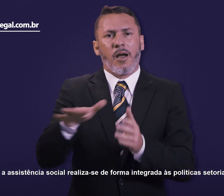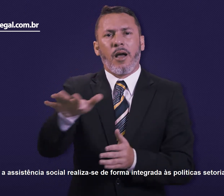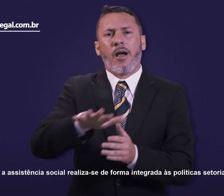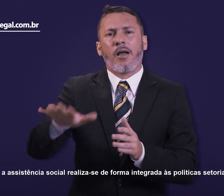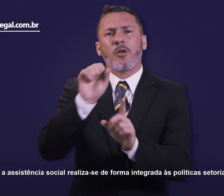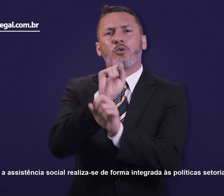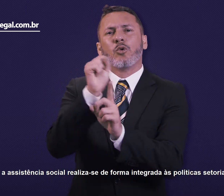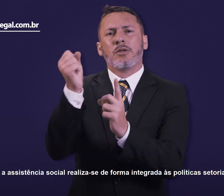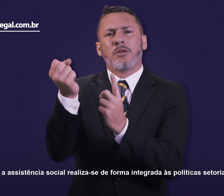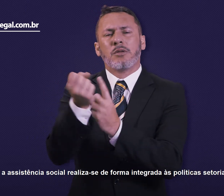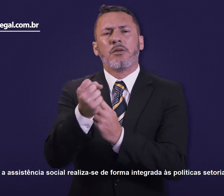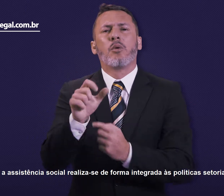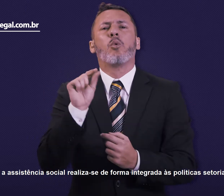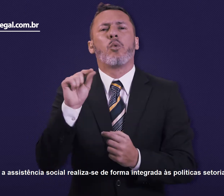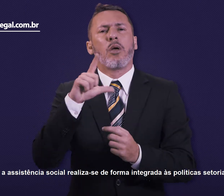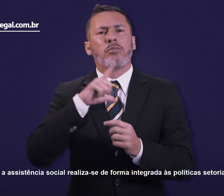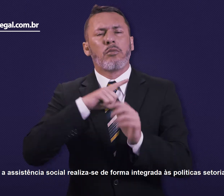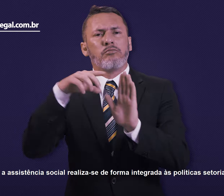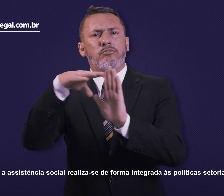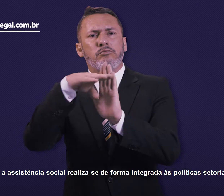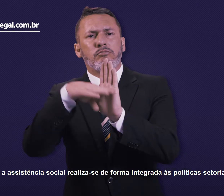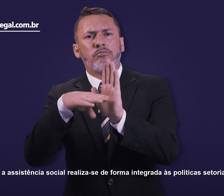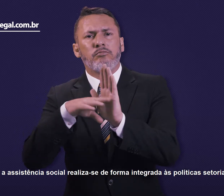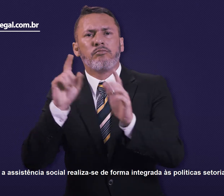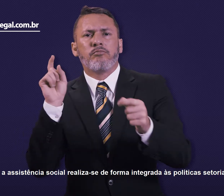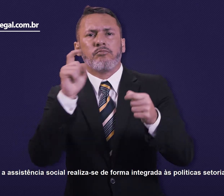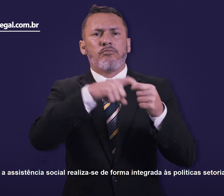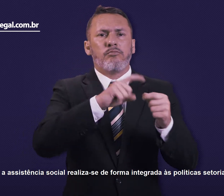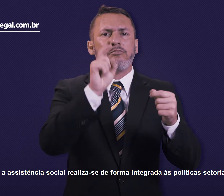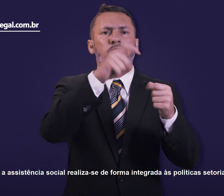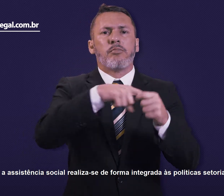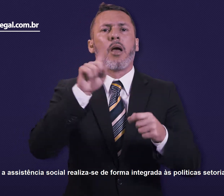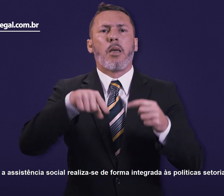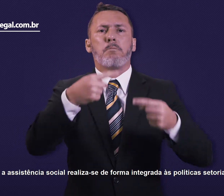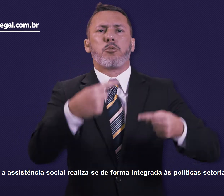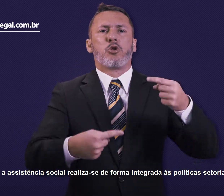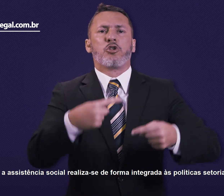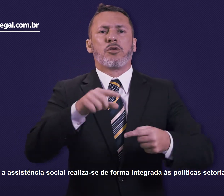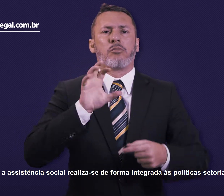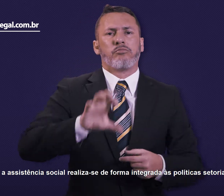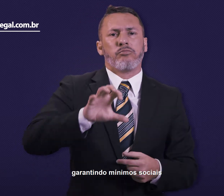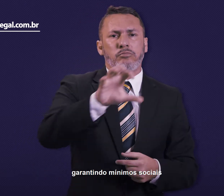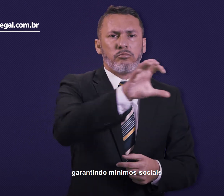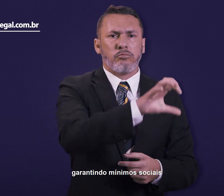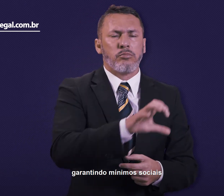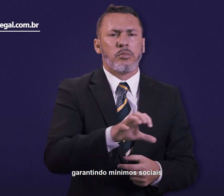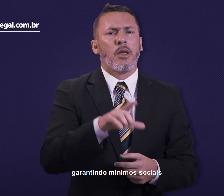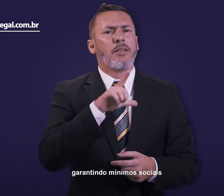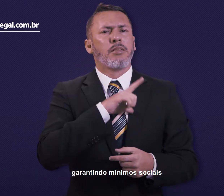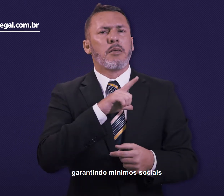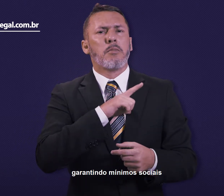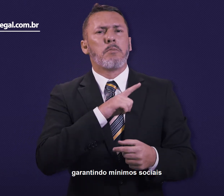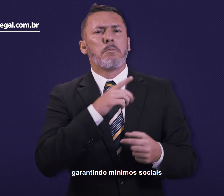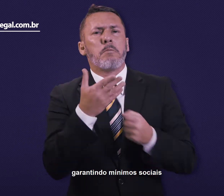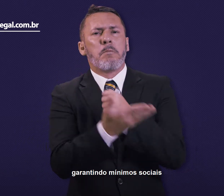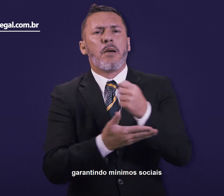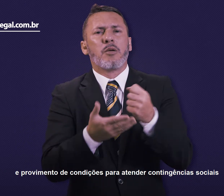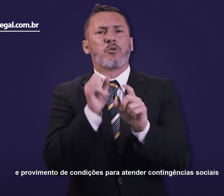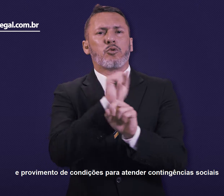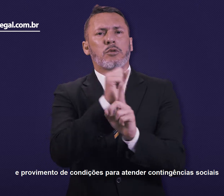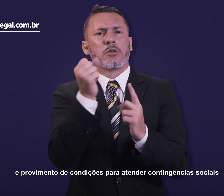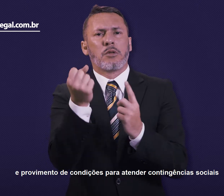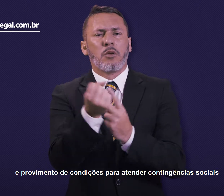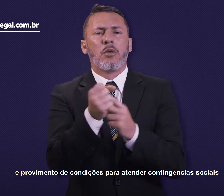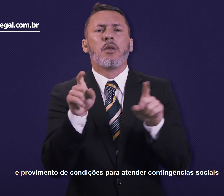assistência social realiza-se de forma integrada às políticas setoriais, garantindo mínimos sociais